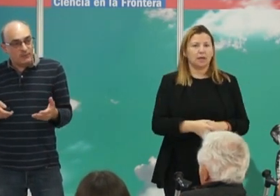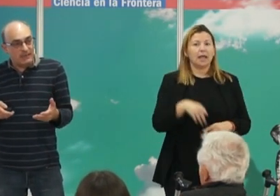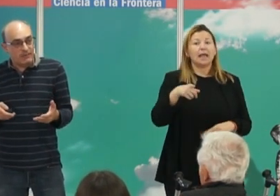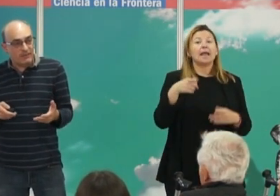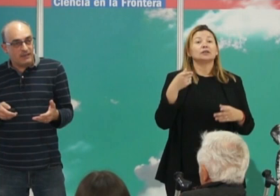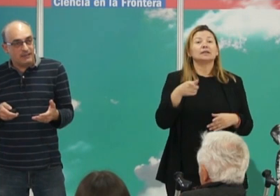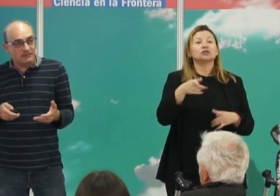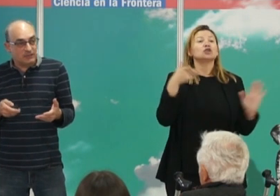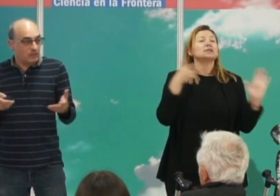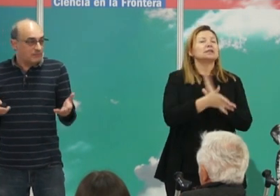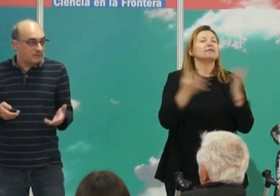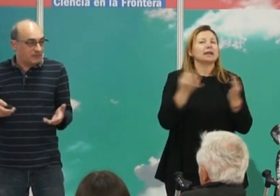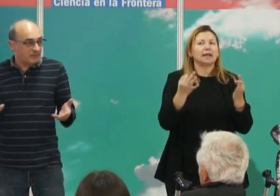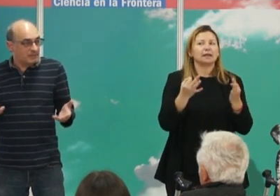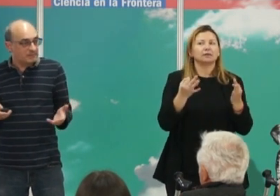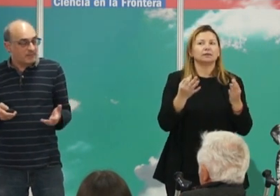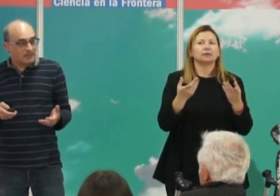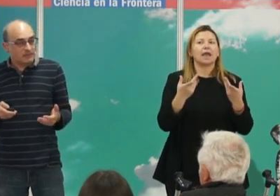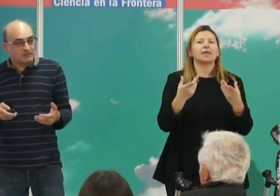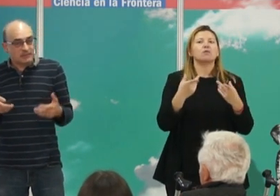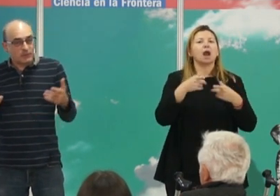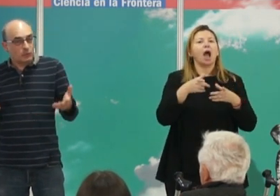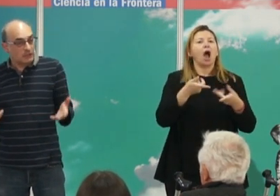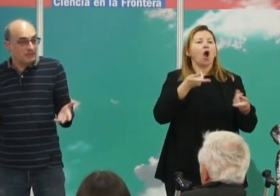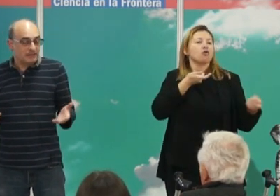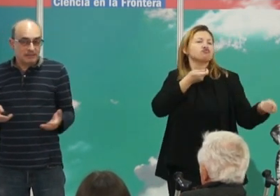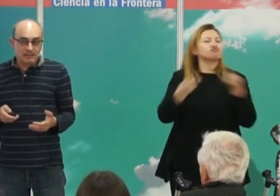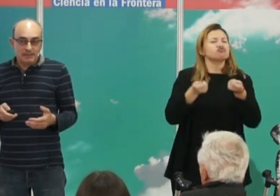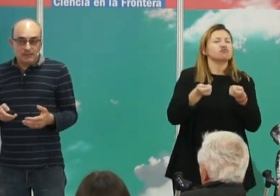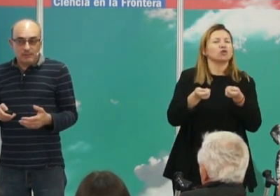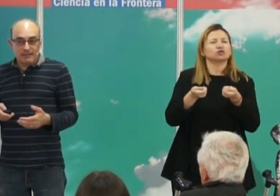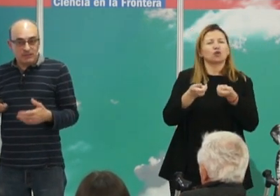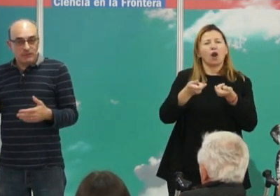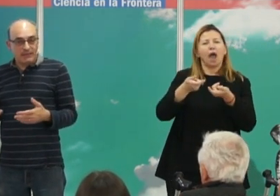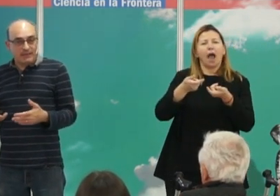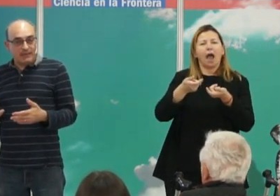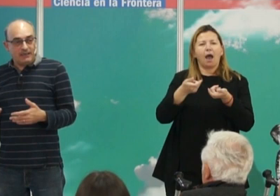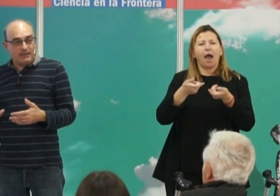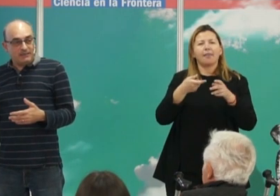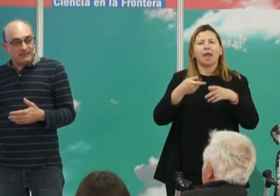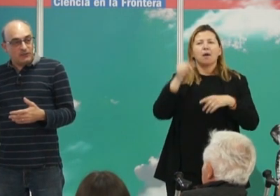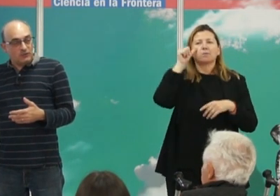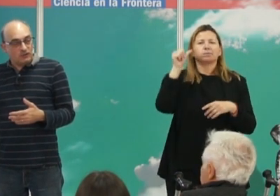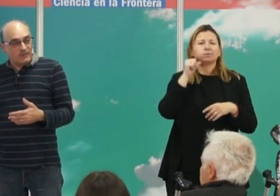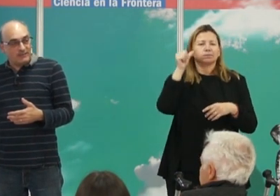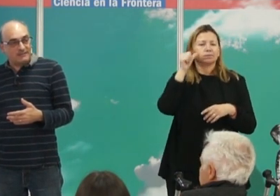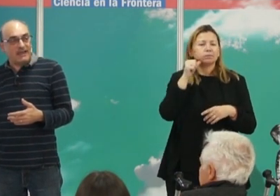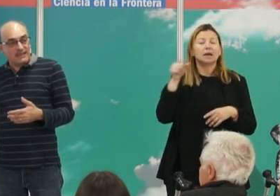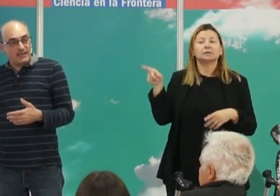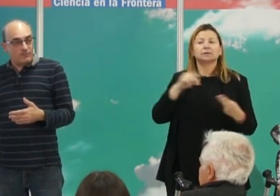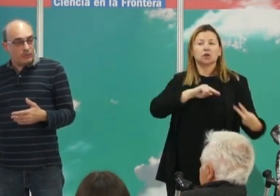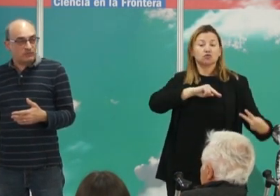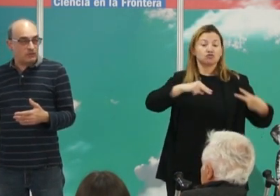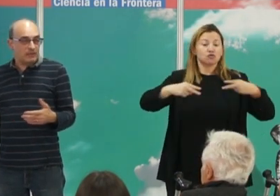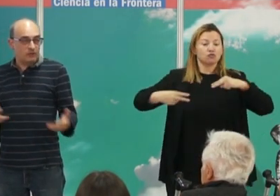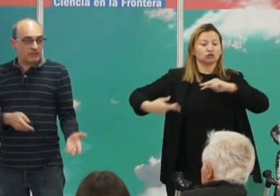historia de dominancia sexual, vamos a decir así, reproductiva por el hecho de que este cromosoma I se